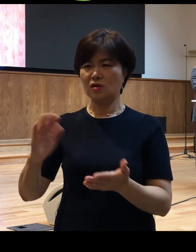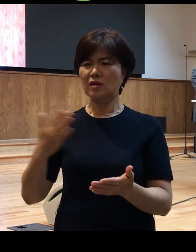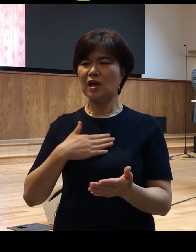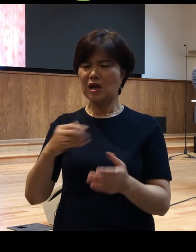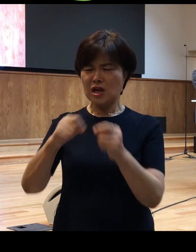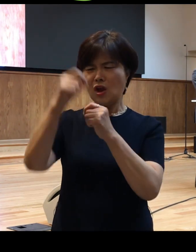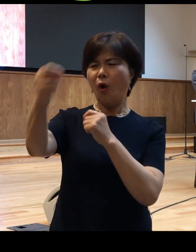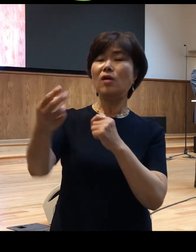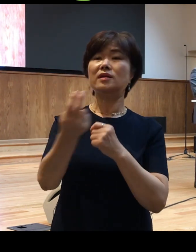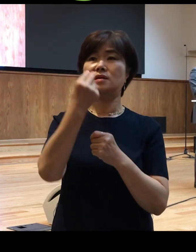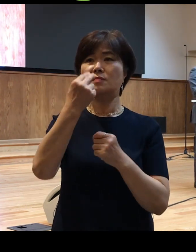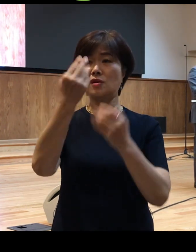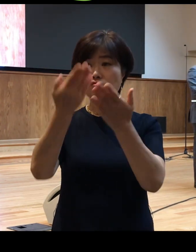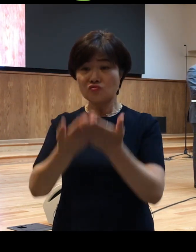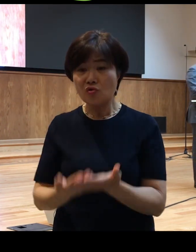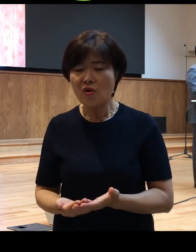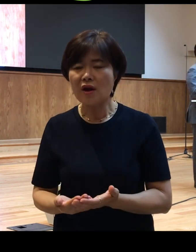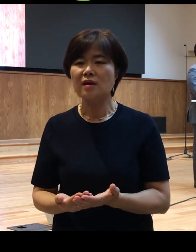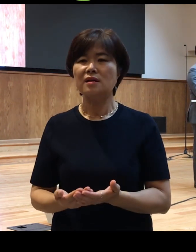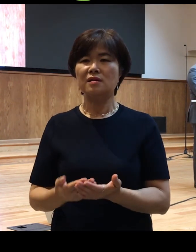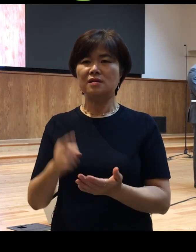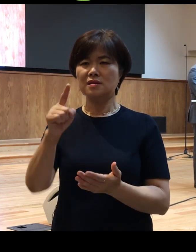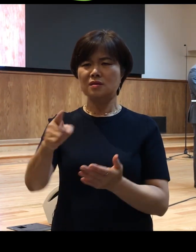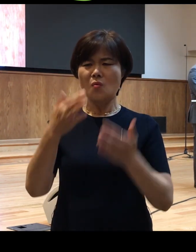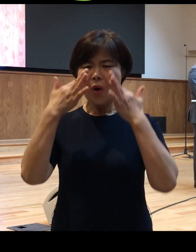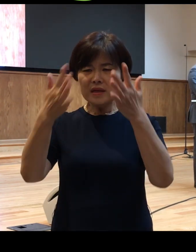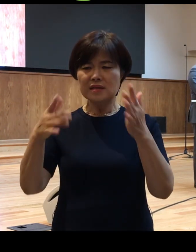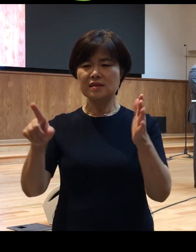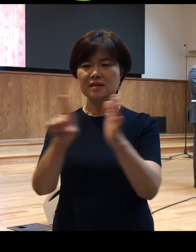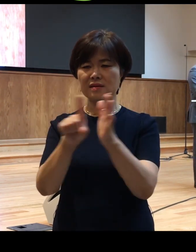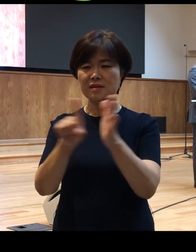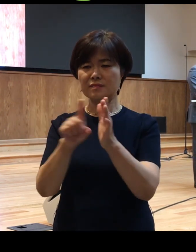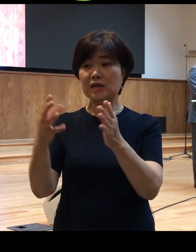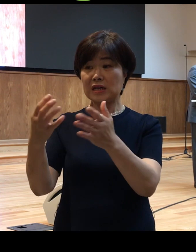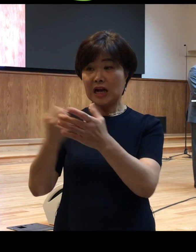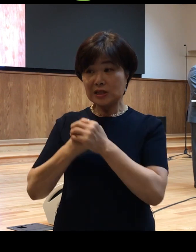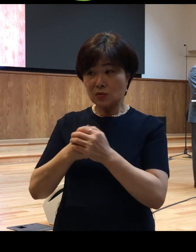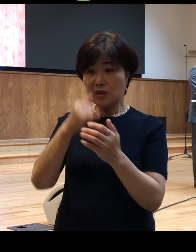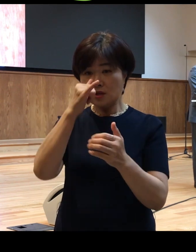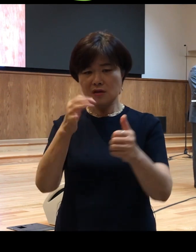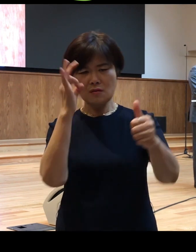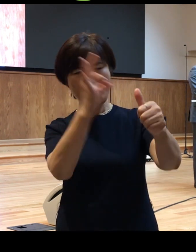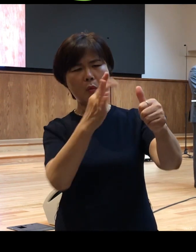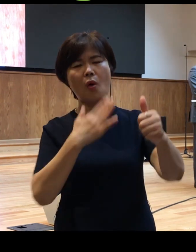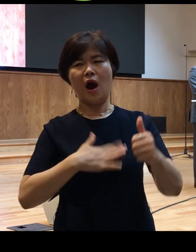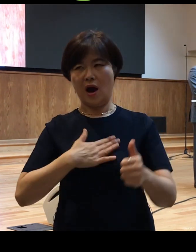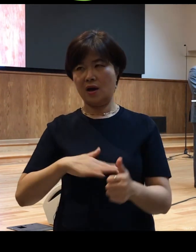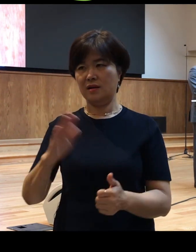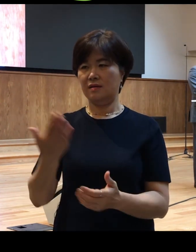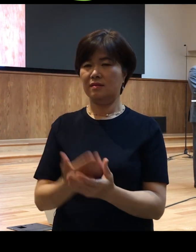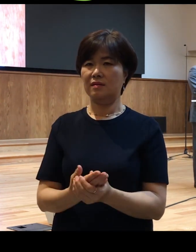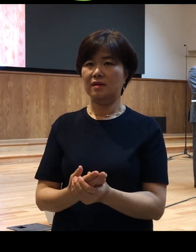생명 주실 것이라고 하는 그럼 그 확신을 가졌음을 이야기해주고 있는 것입니다 그럼 이 복음은